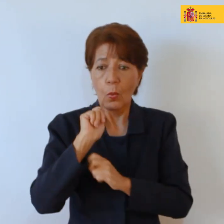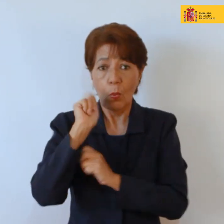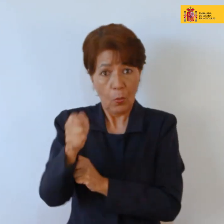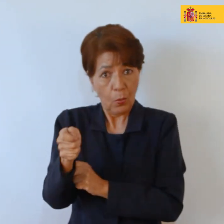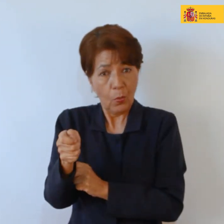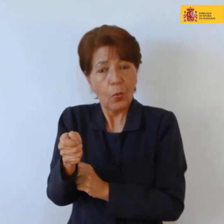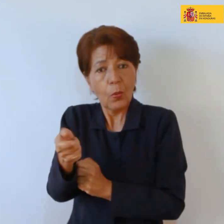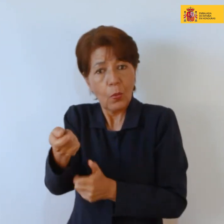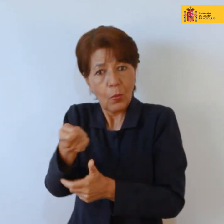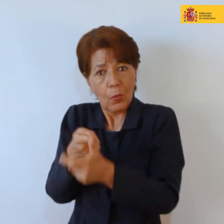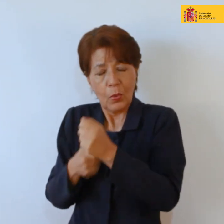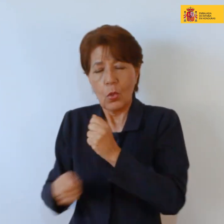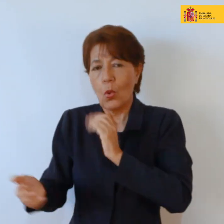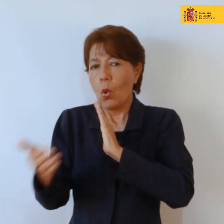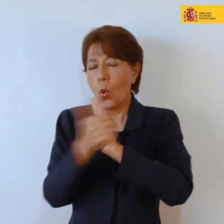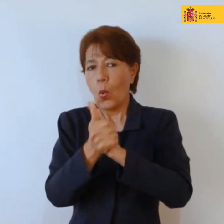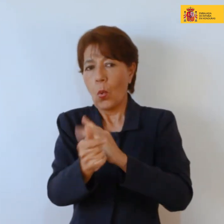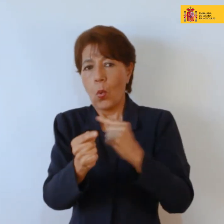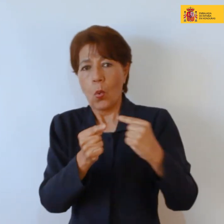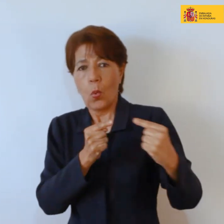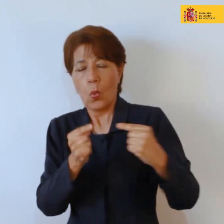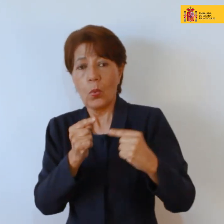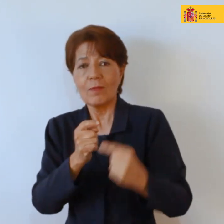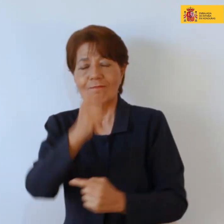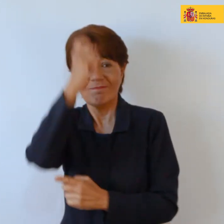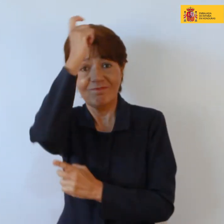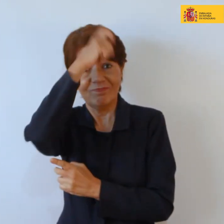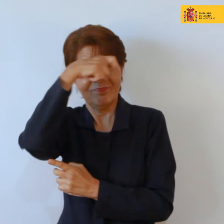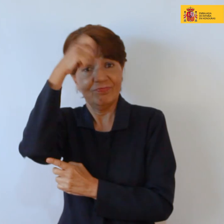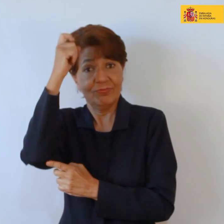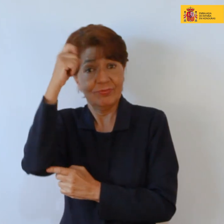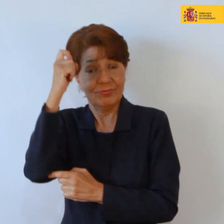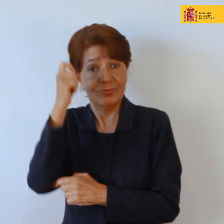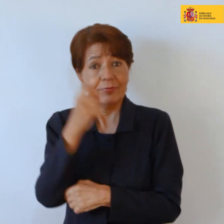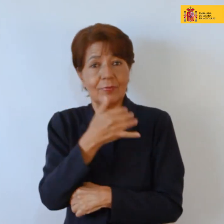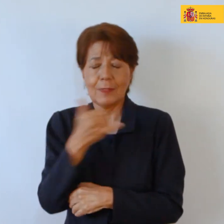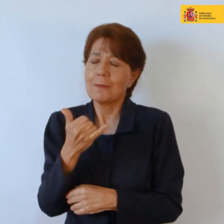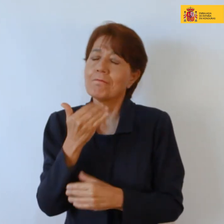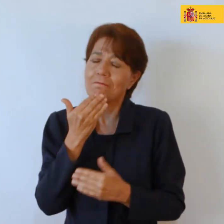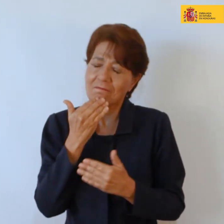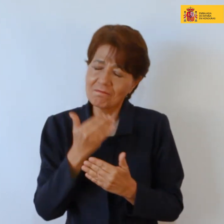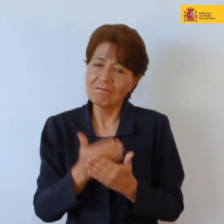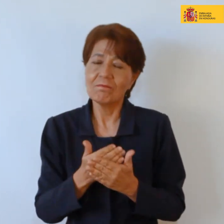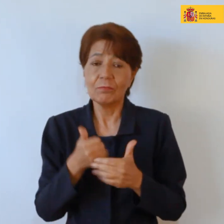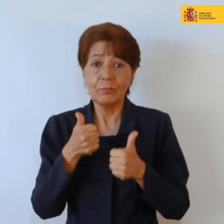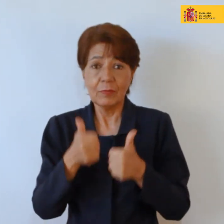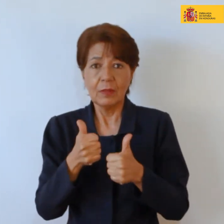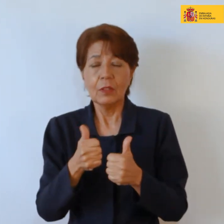hábil guerrera, ¿no? y una sabia líder y que, bueno, pues dentro de la cultura lenca